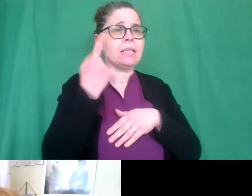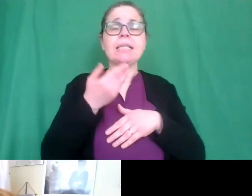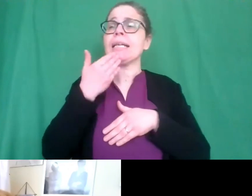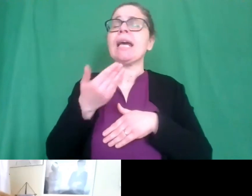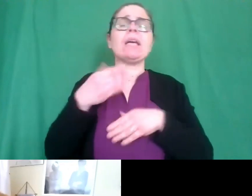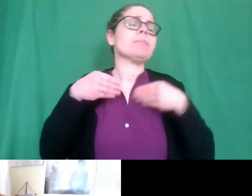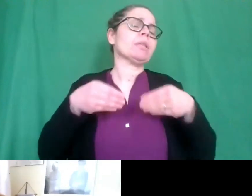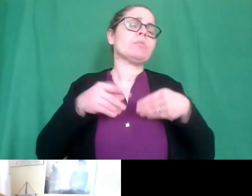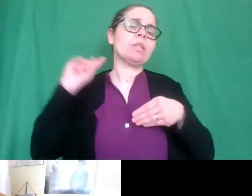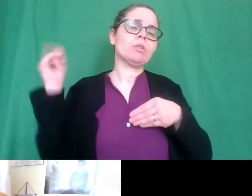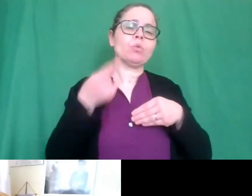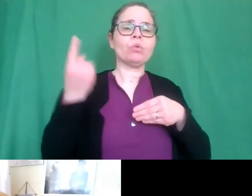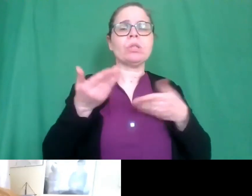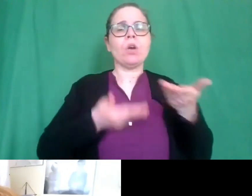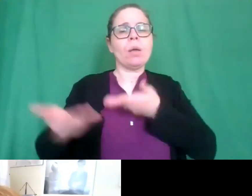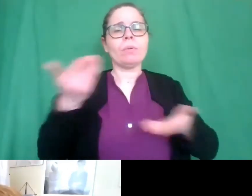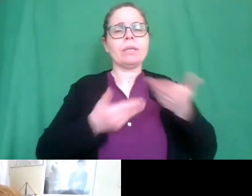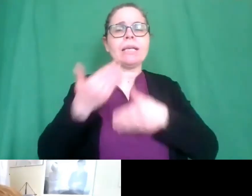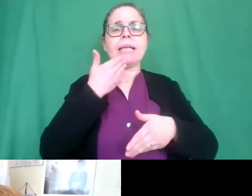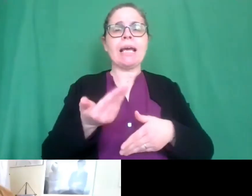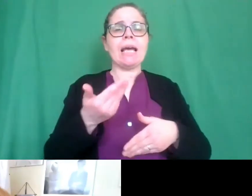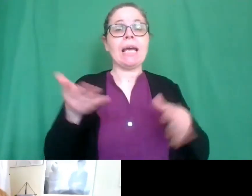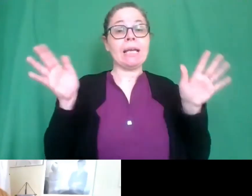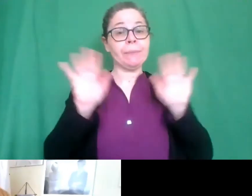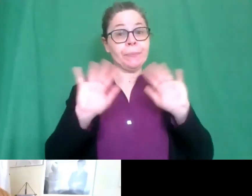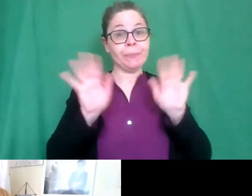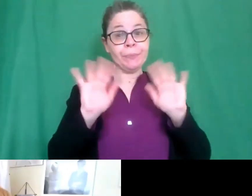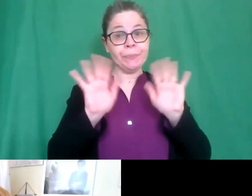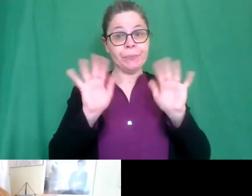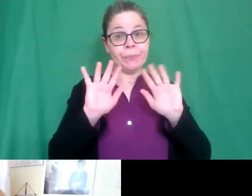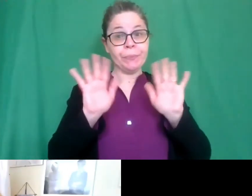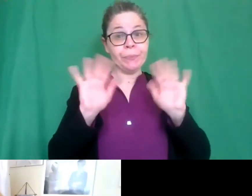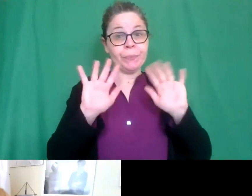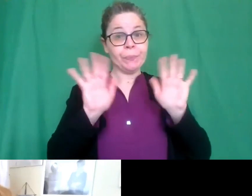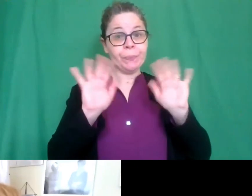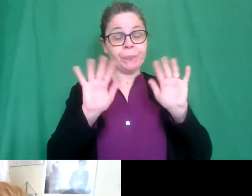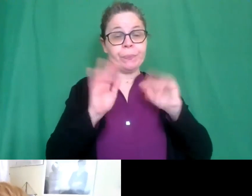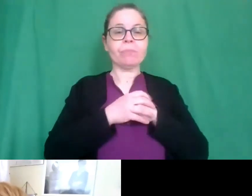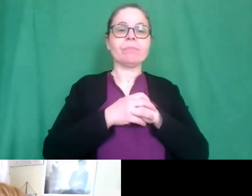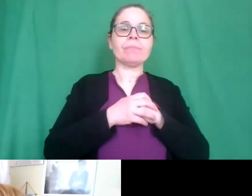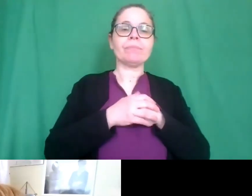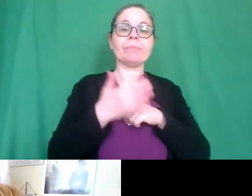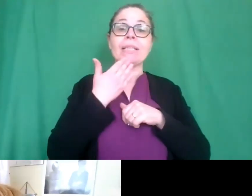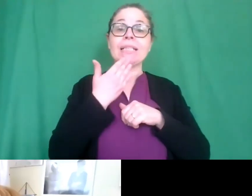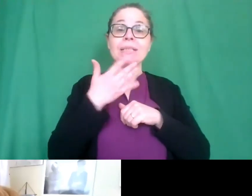tutti partecipato e collaborato ciao Isabella ciao a tutti ciao a tutti state bene ciao a tutti grazie a